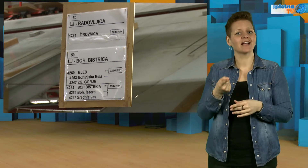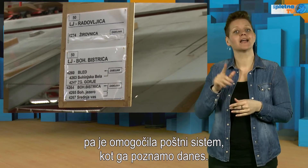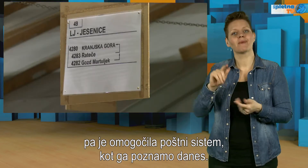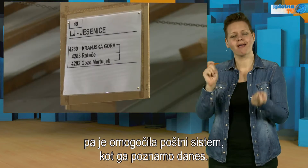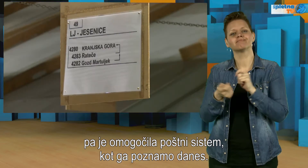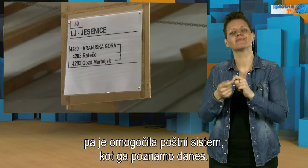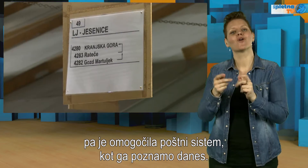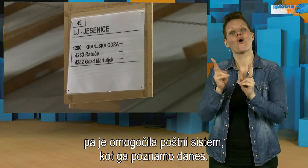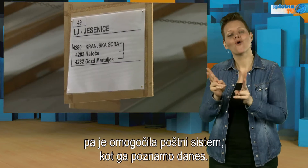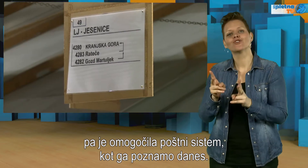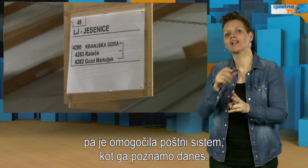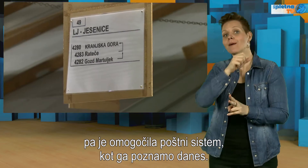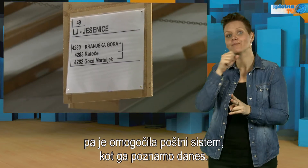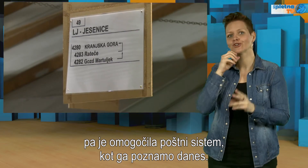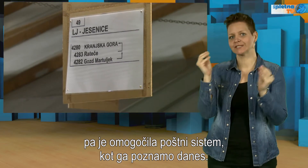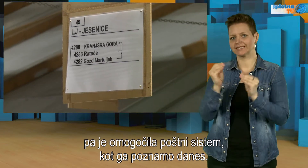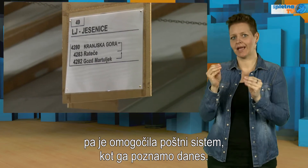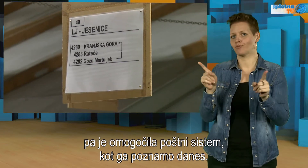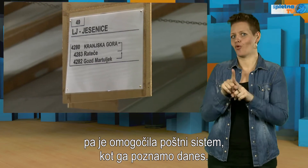sistem, kot ga poznamo danes.